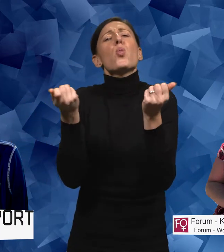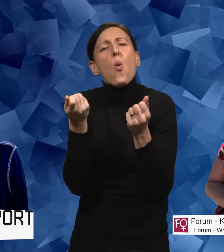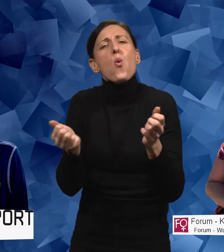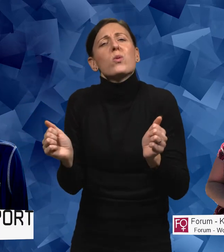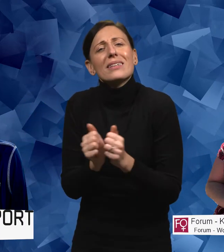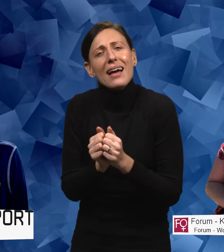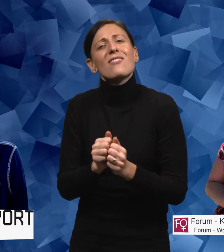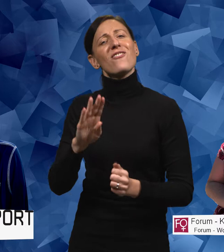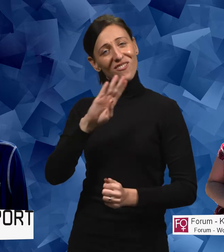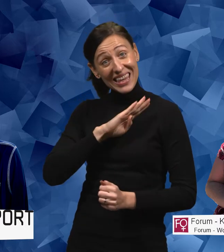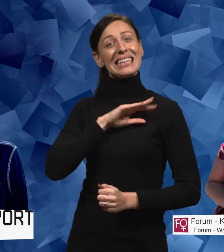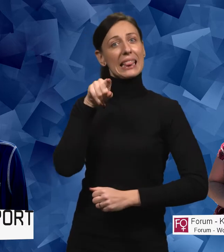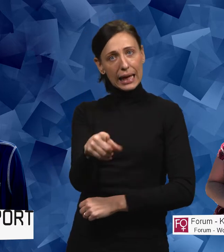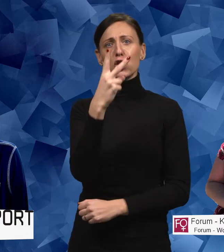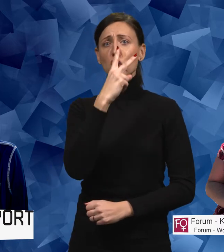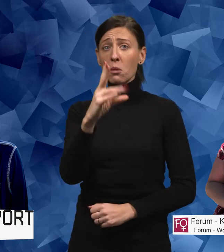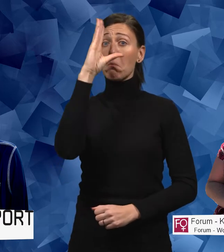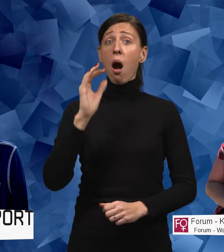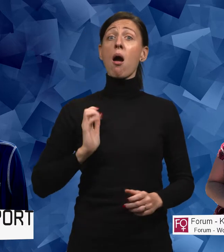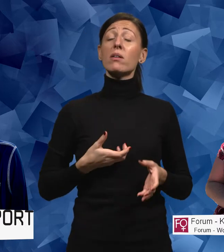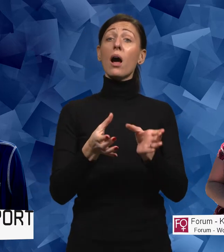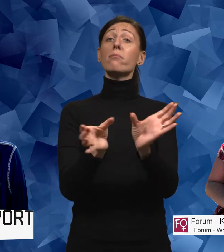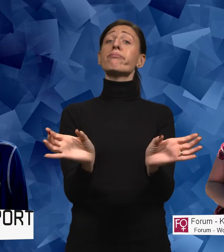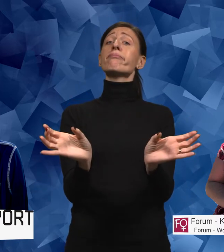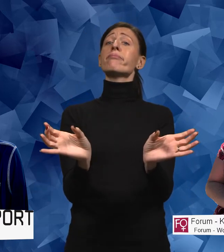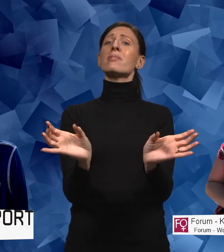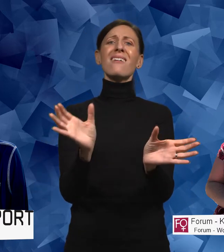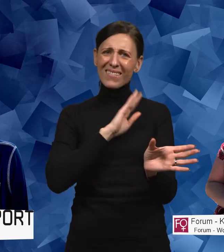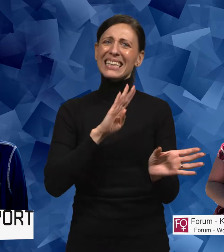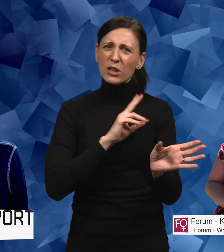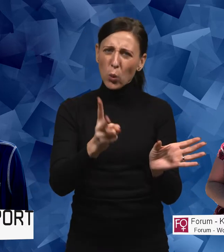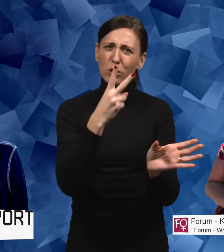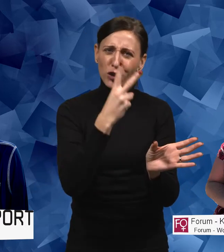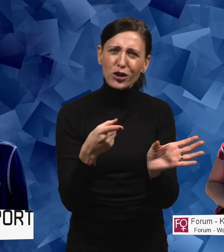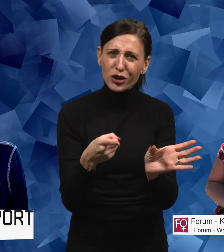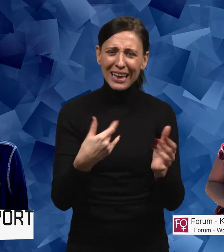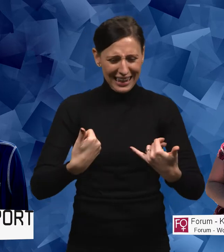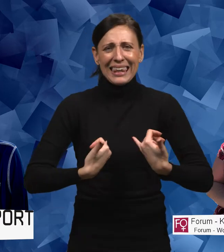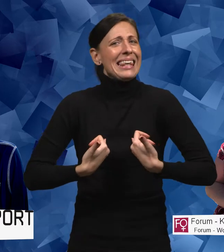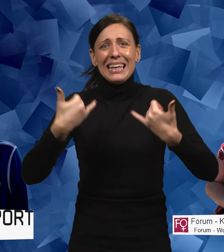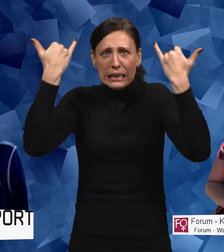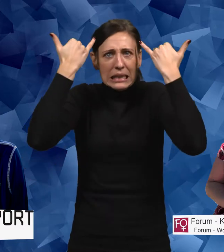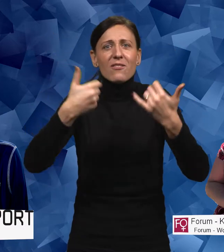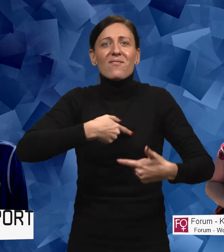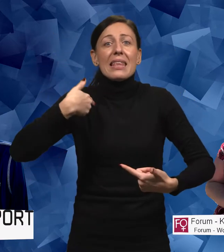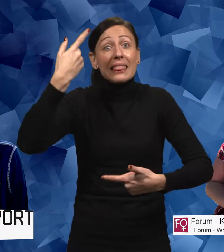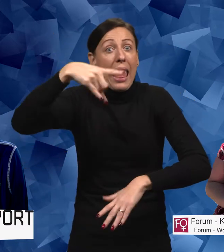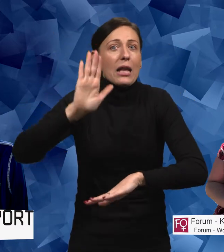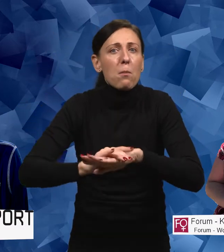finns den liksom synen på män och kvinnor. Och det finns där underliggande utan att man tänker på det. Men därför är det så viktigt att